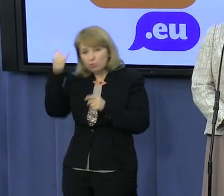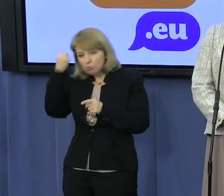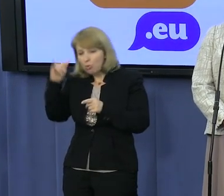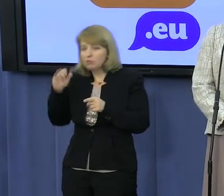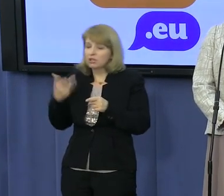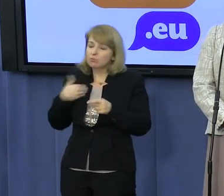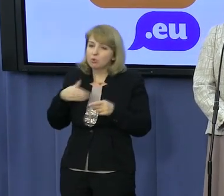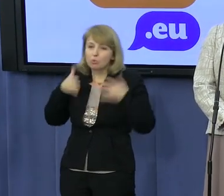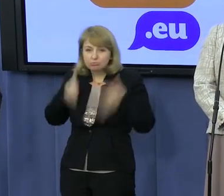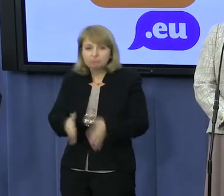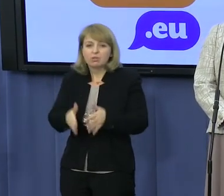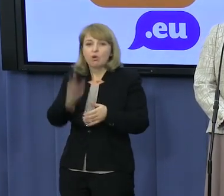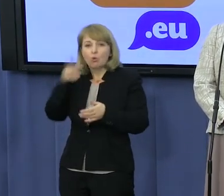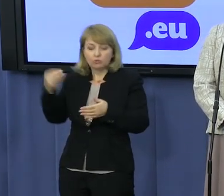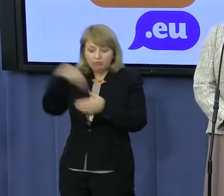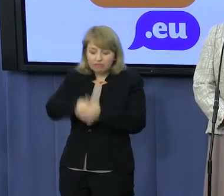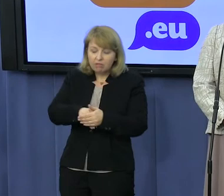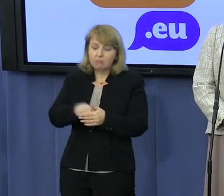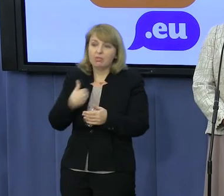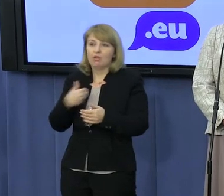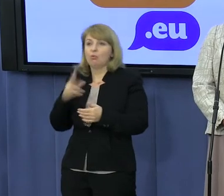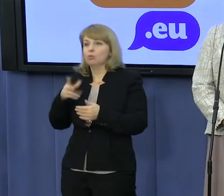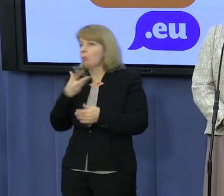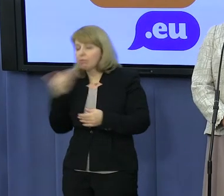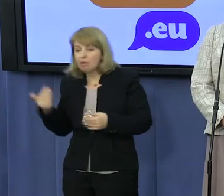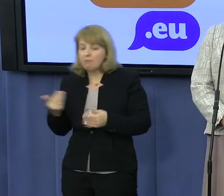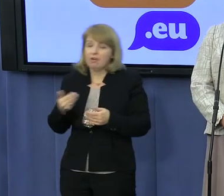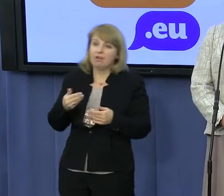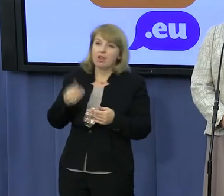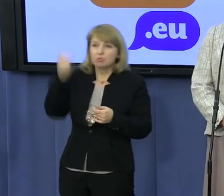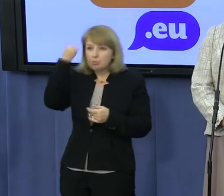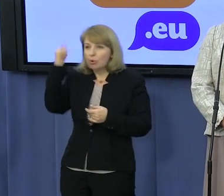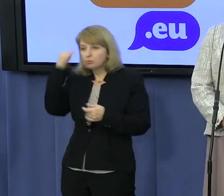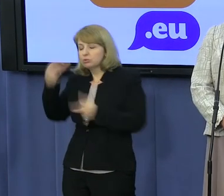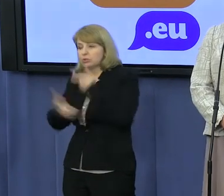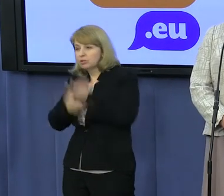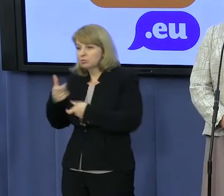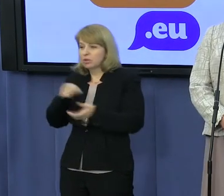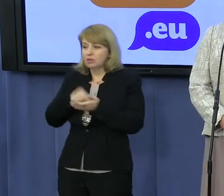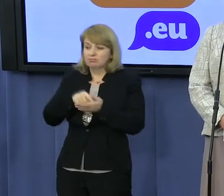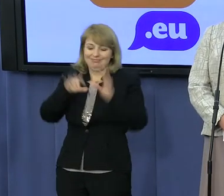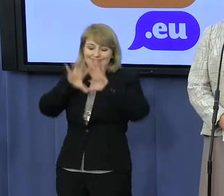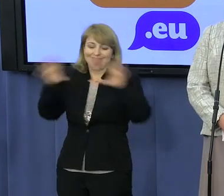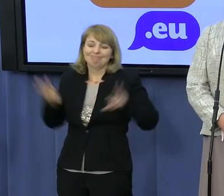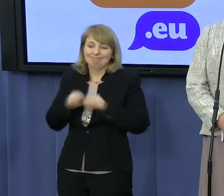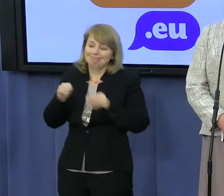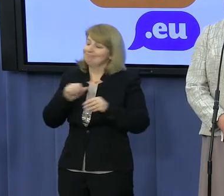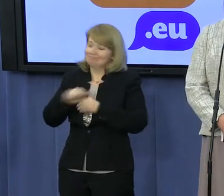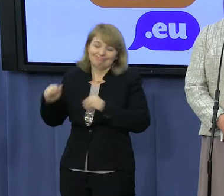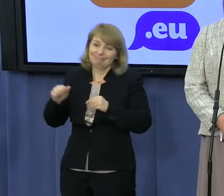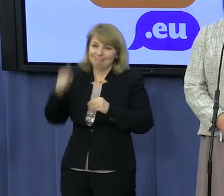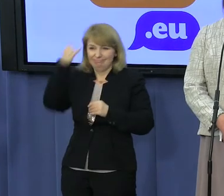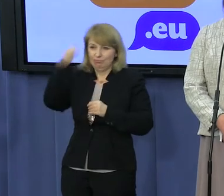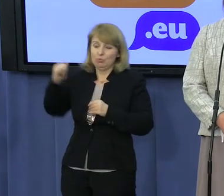i kogo za co wzięło, to też nie daje wiary do końca tym ustaleniom. Ale czy byli pijani, czy byli trzeźwi, nie ma